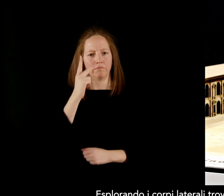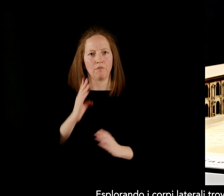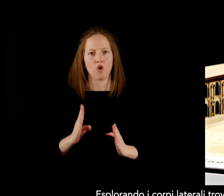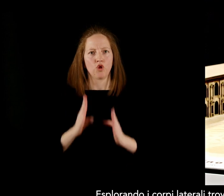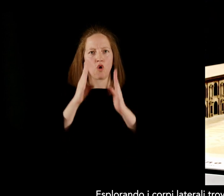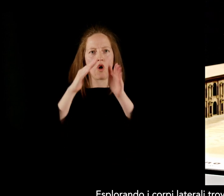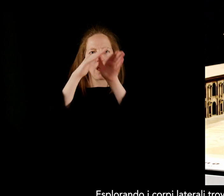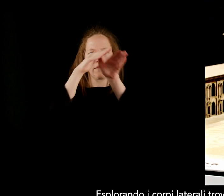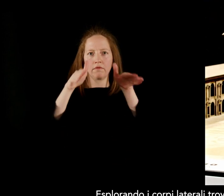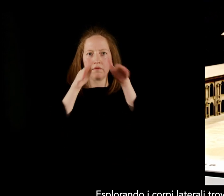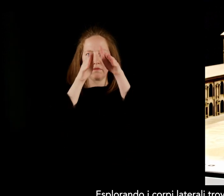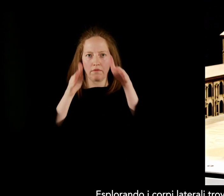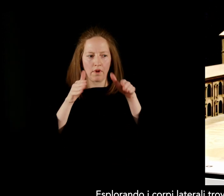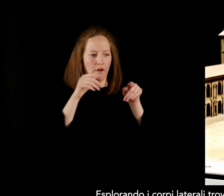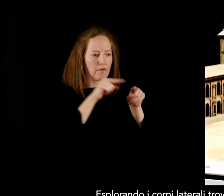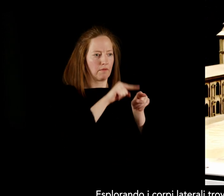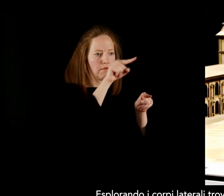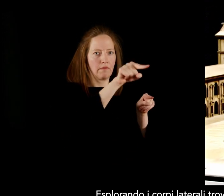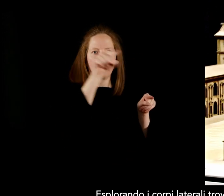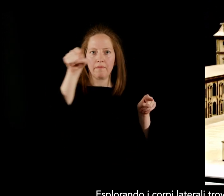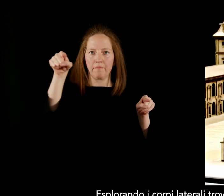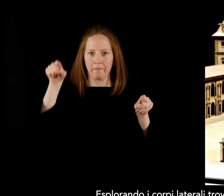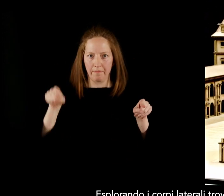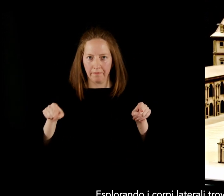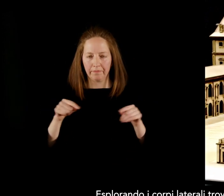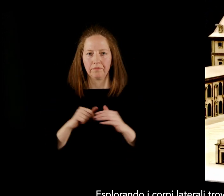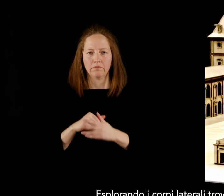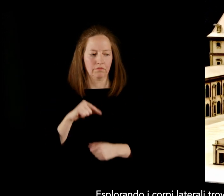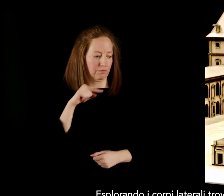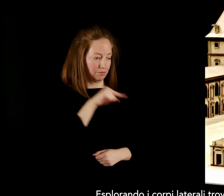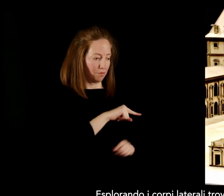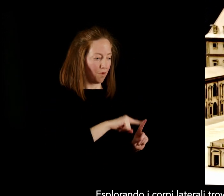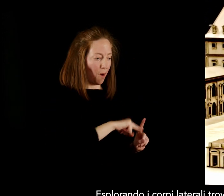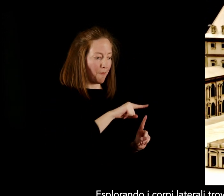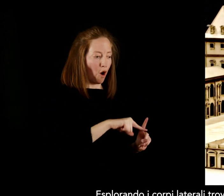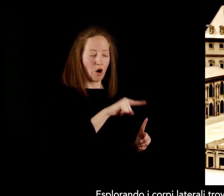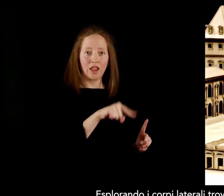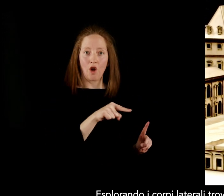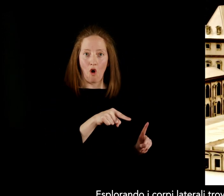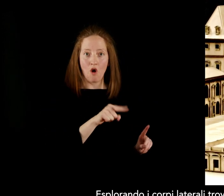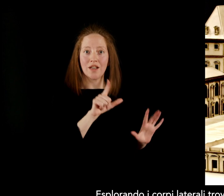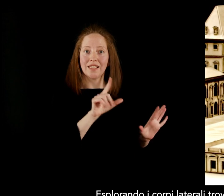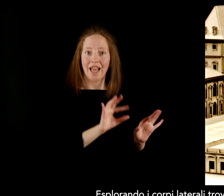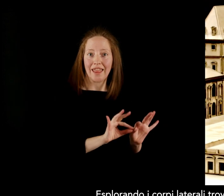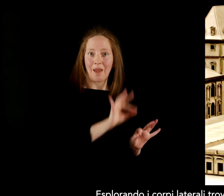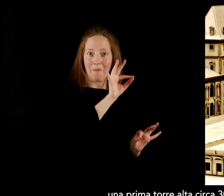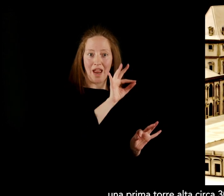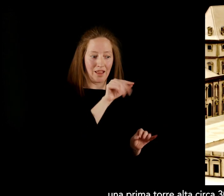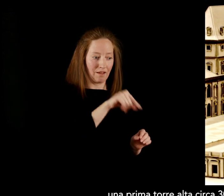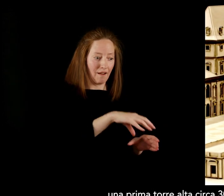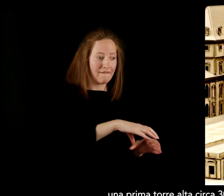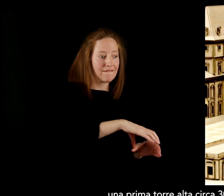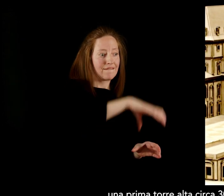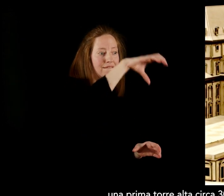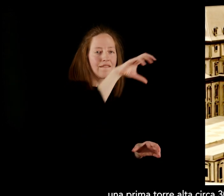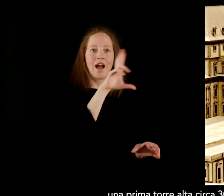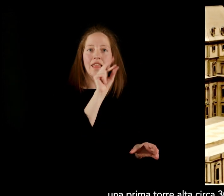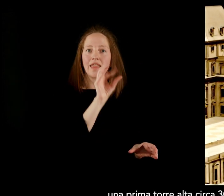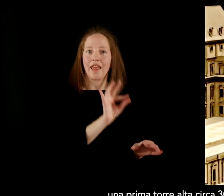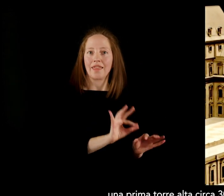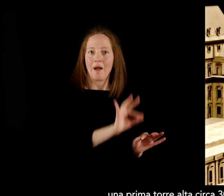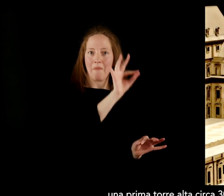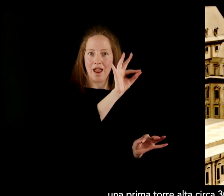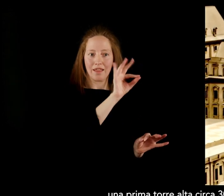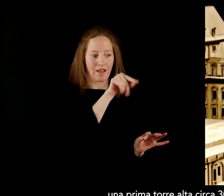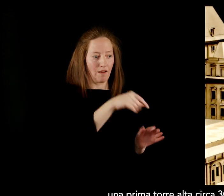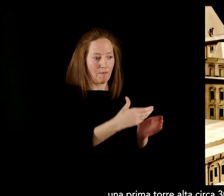Esplorando i corpi laterali, troviamo in successione un portico terrazzato alto circa 7 metri, una prima torre